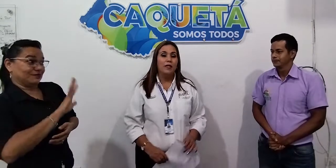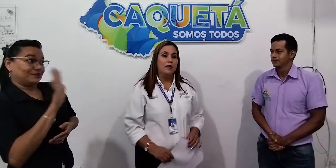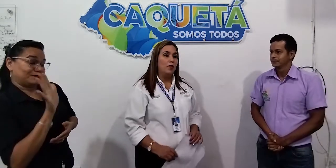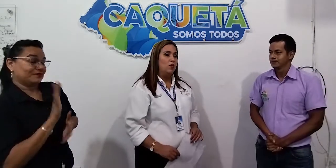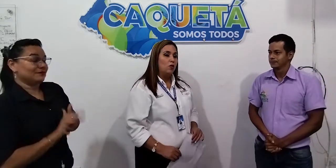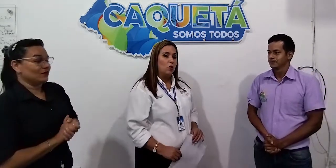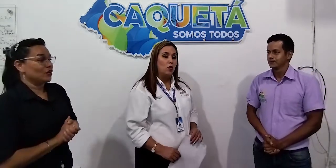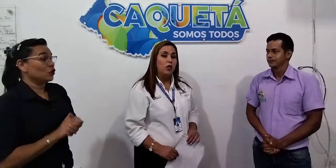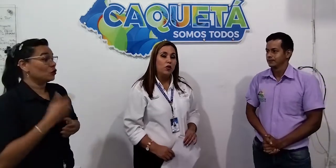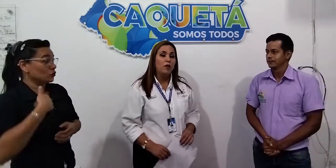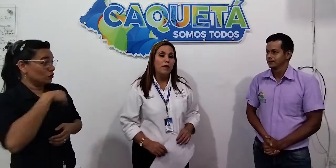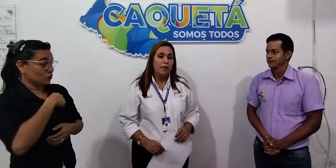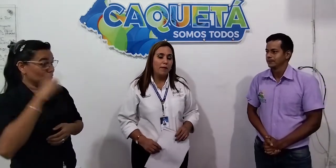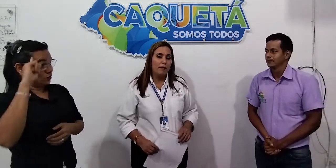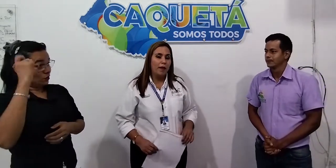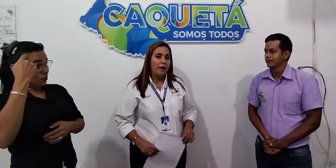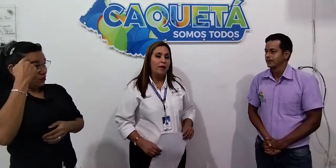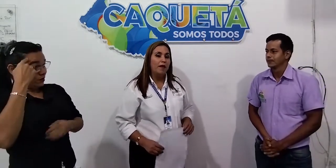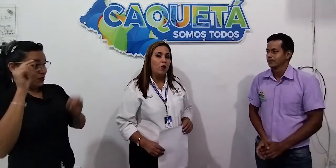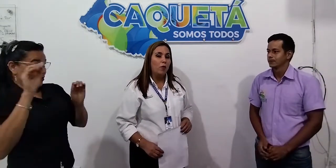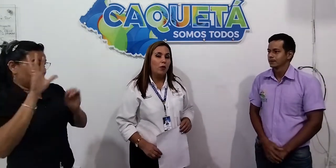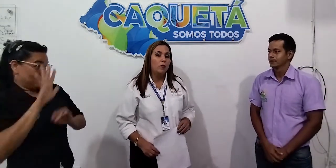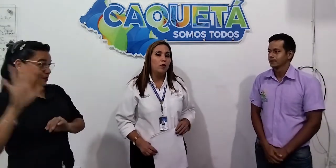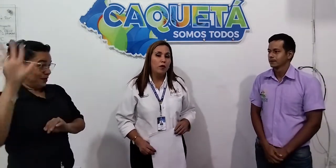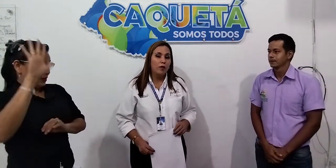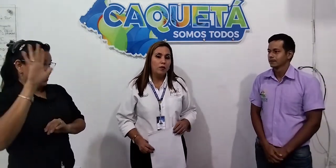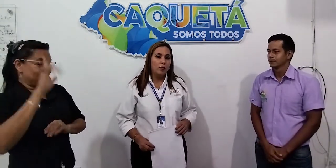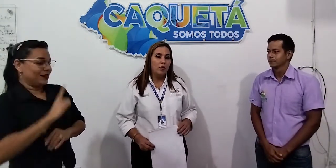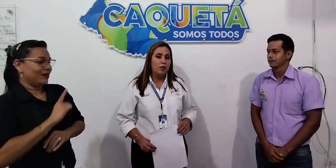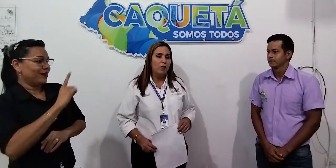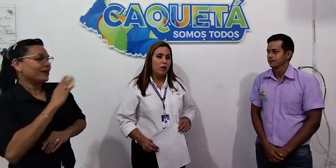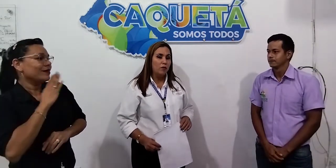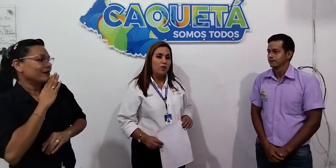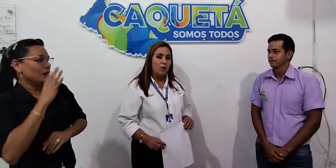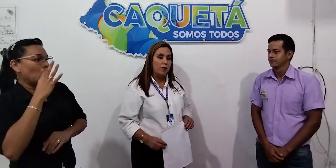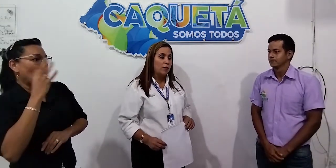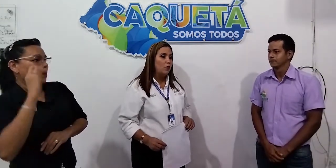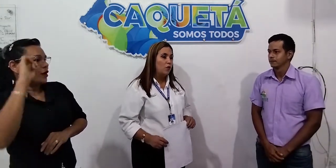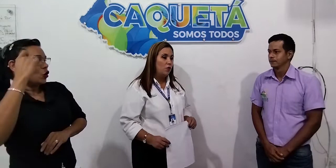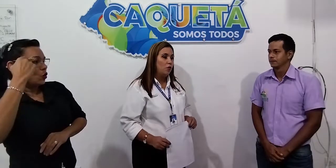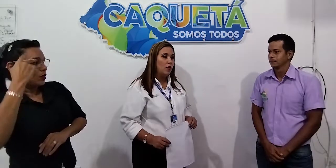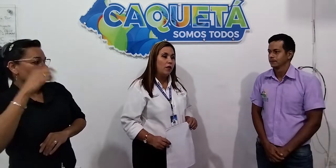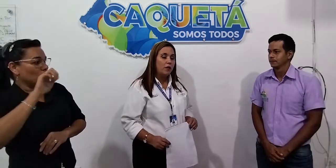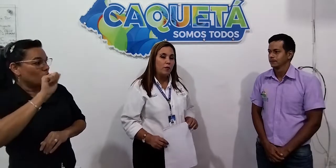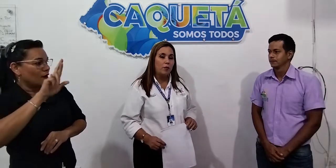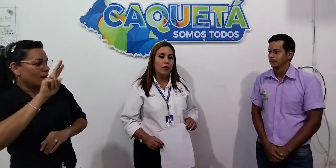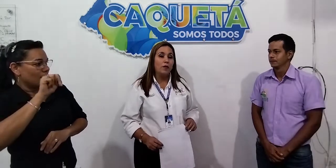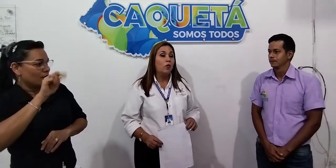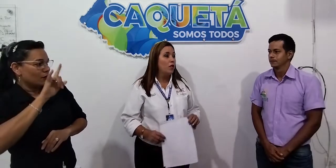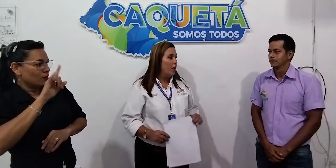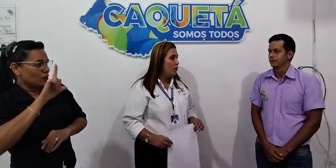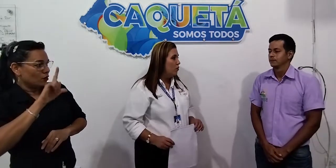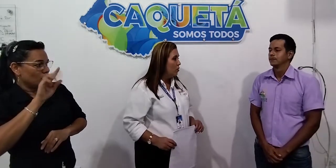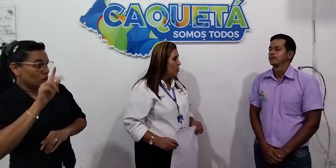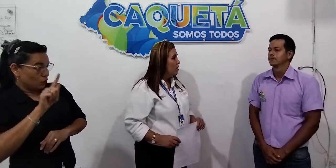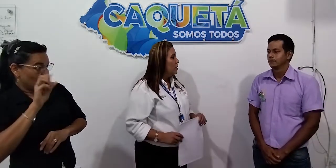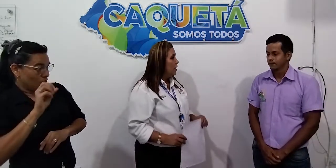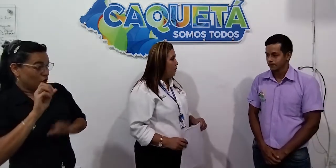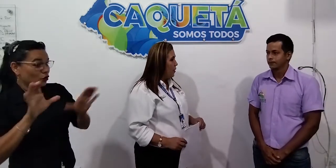Desde nuestro gobierno departamental liderado por el señor gobernador, Alonjo Gascatutini y todo el equipo del gobierno, siempre